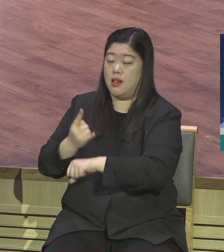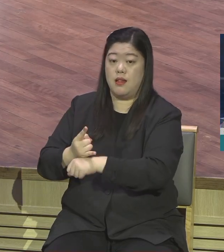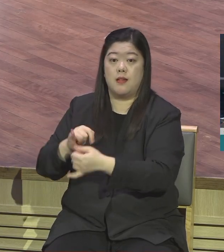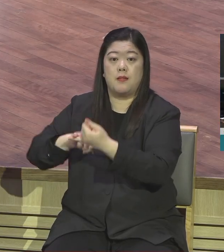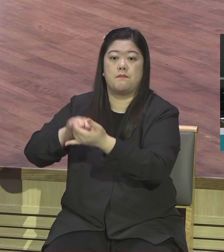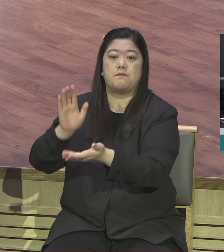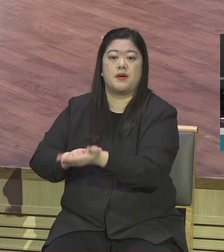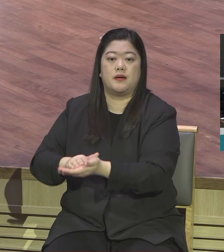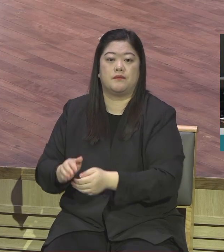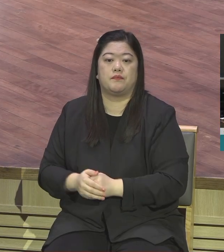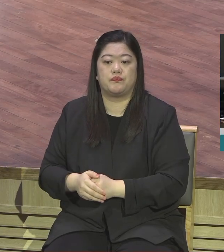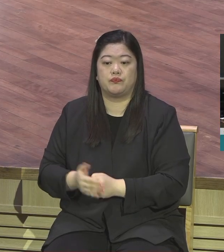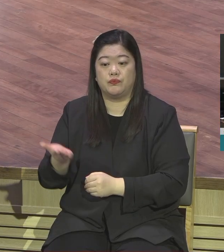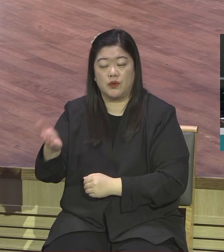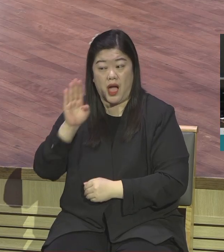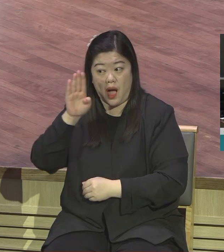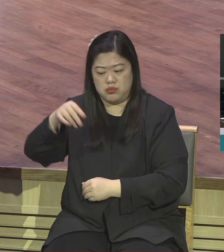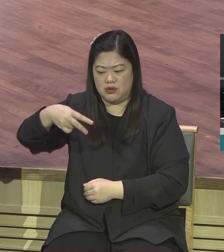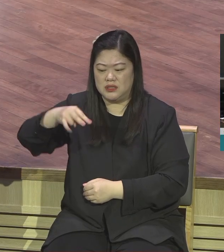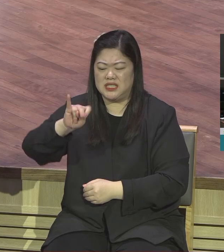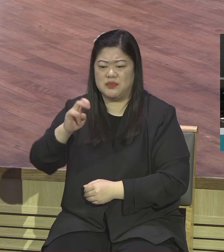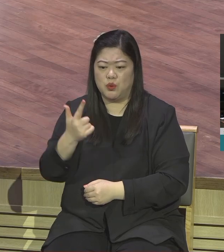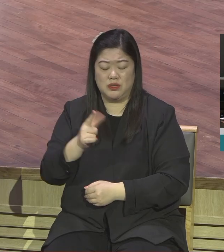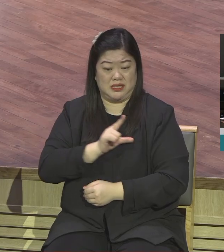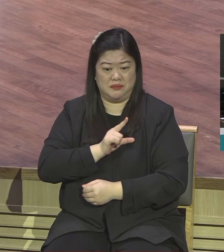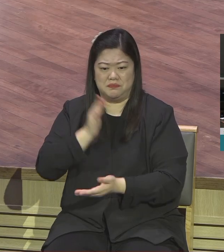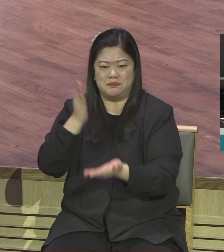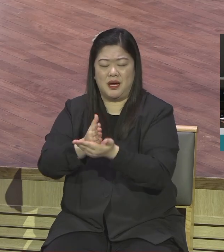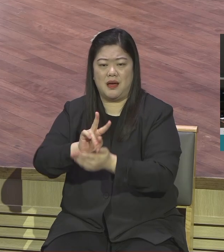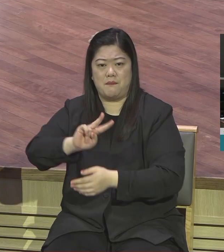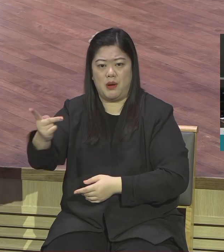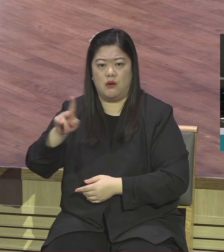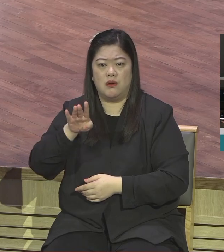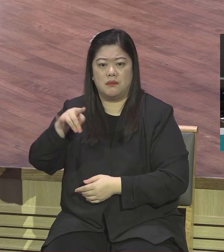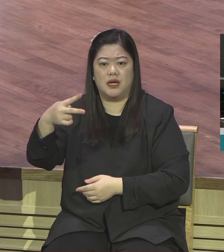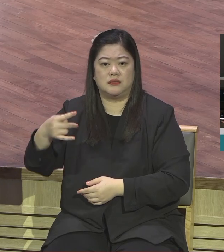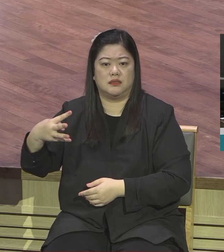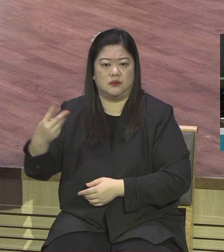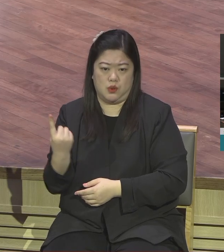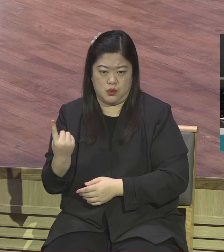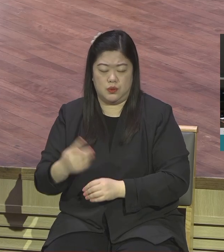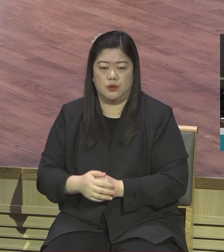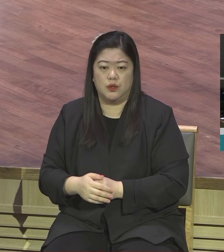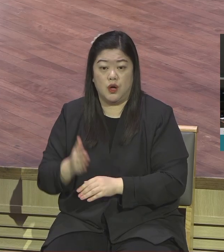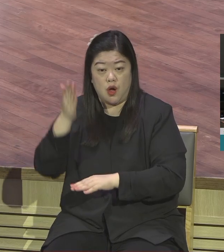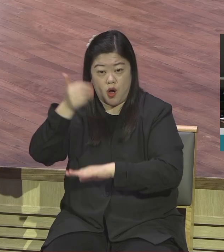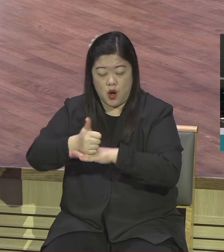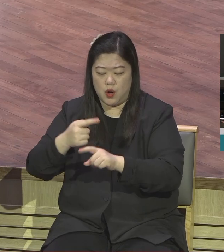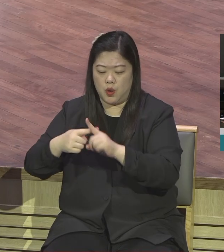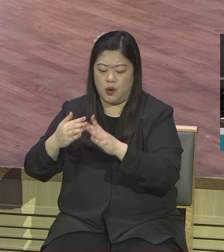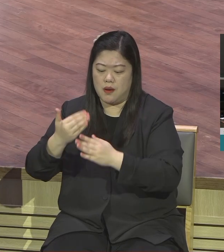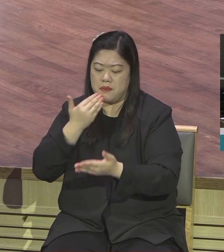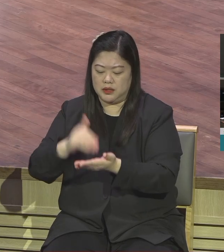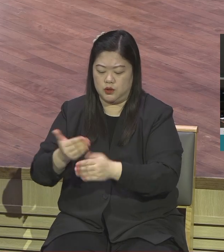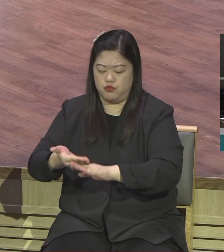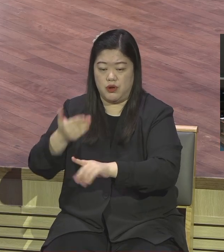너는 베드로라 내가 이 반석에 내 교회를 세우리네 음부의 권세가 이기지 못하리라 여기서 바로